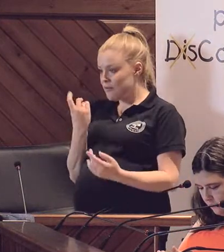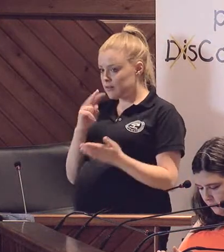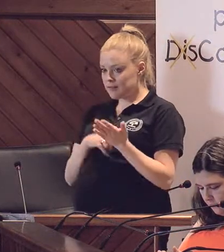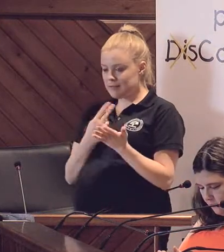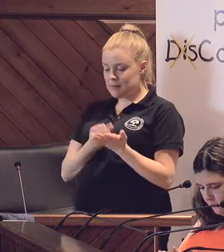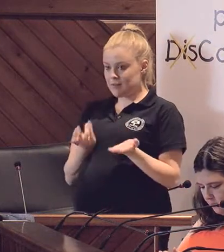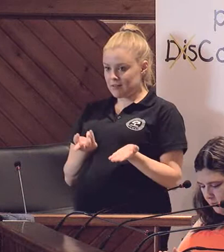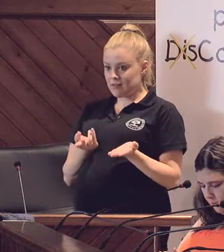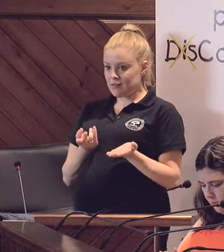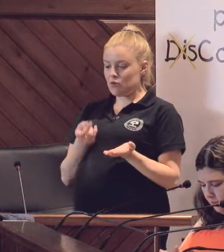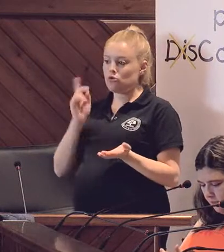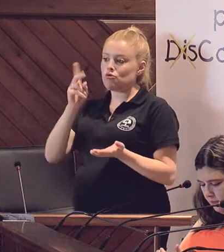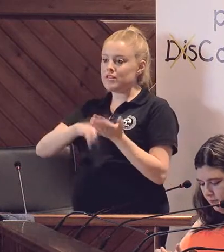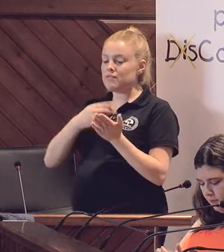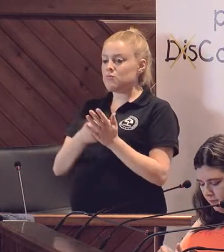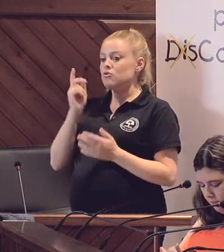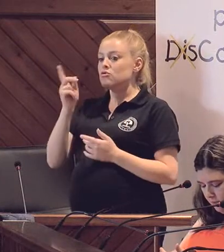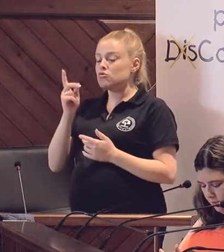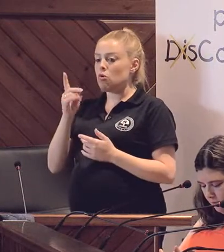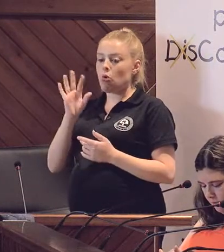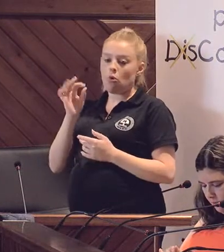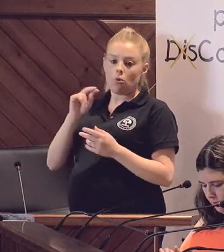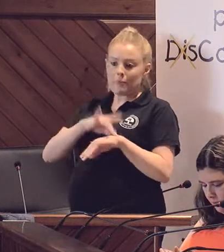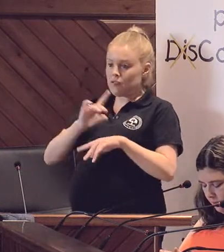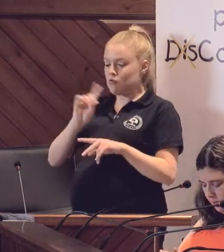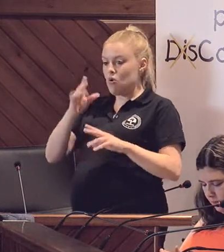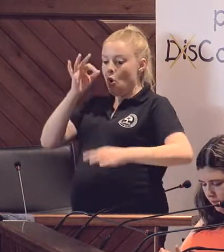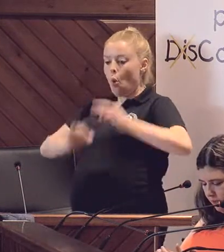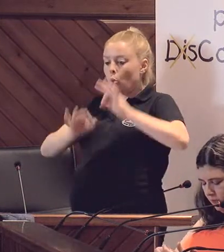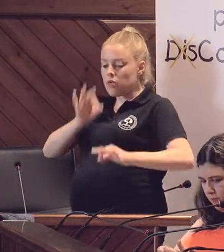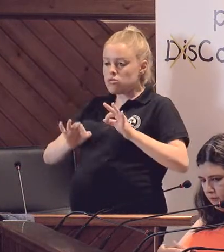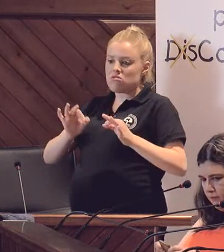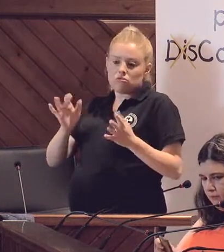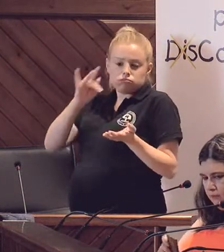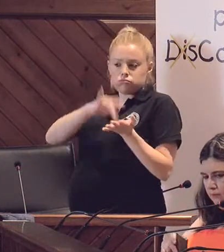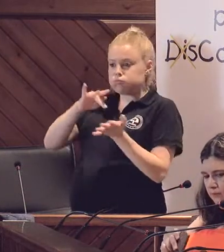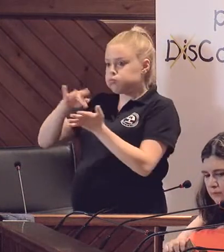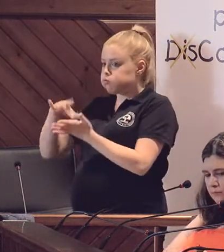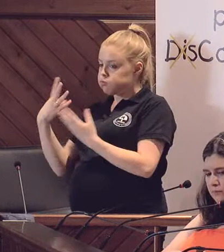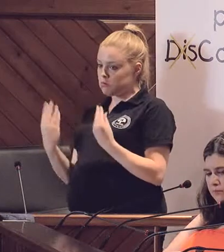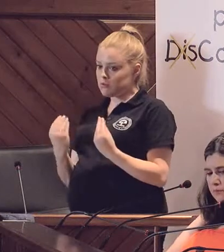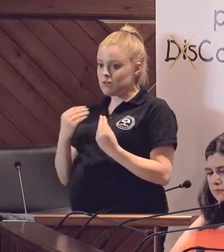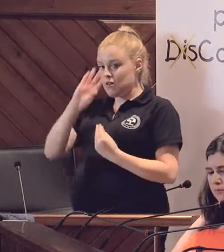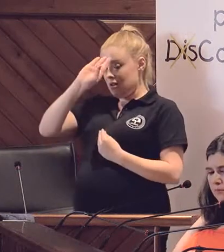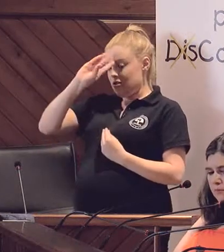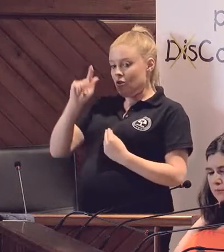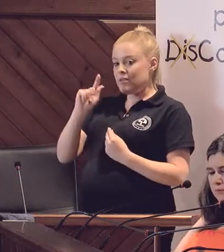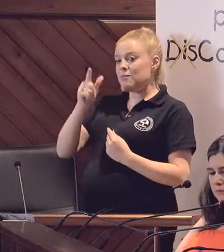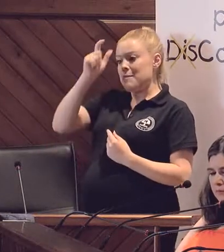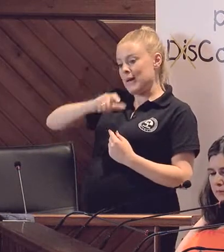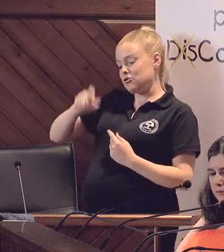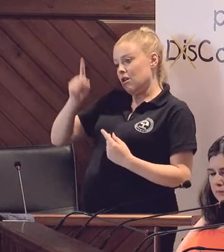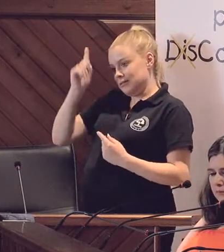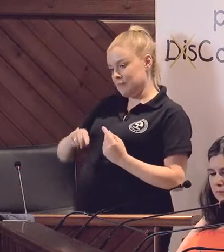la intérprete no solo para el médico, sino para ir a lo más a un juicio, para ir a cualquier sitio. Porque no hay que olvidar que nosotros también somos